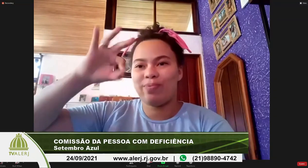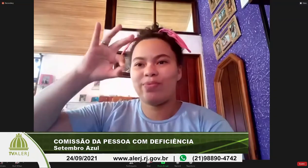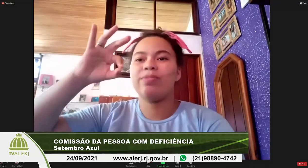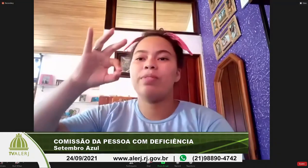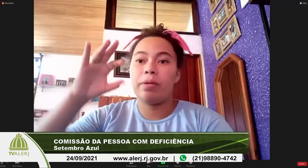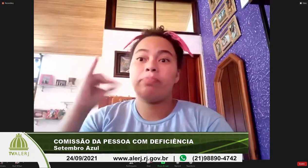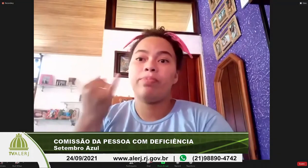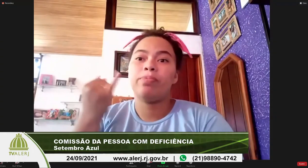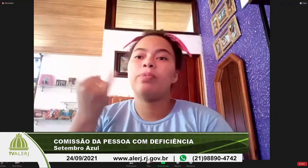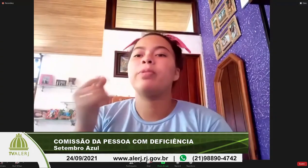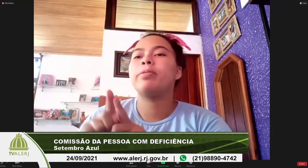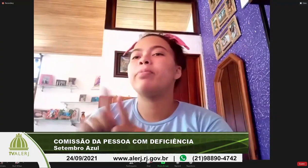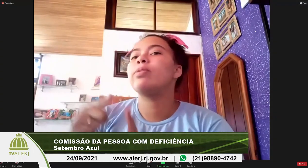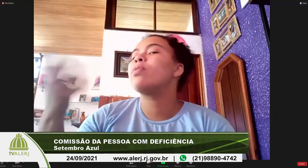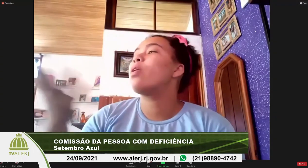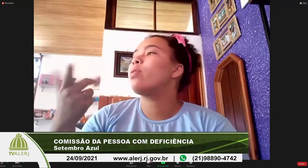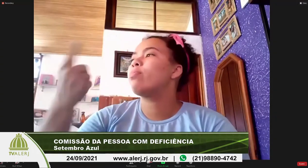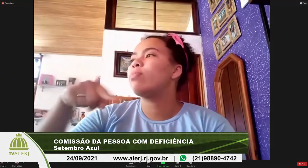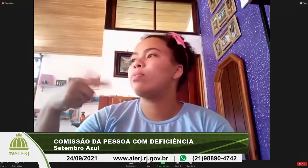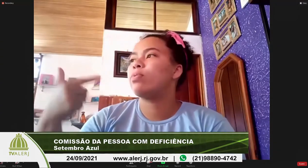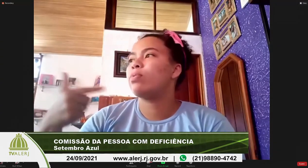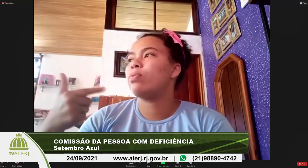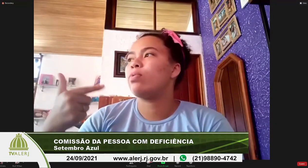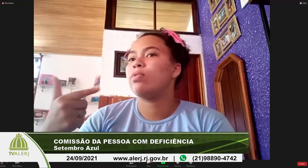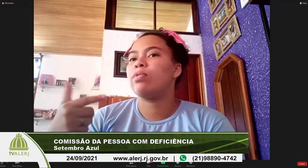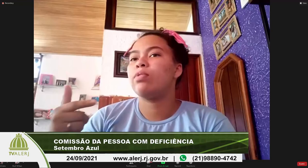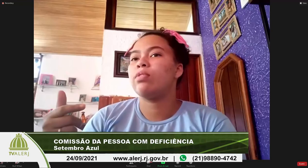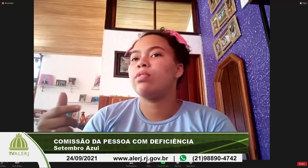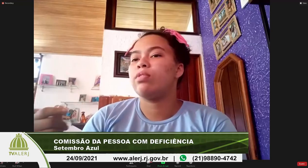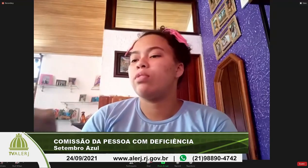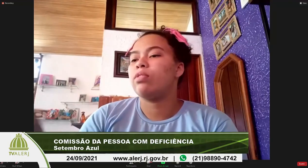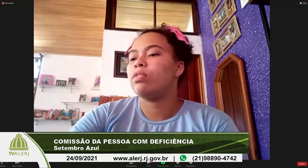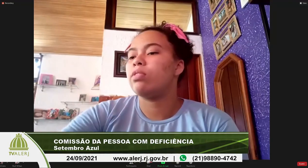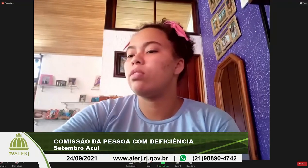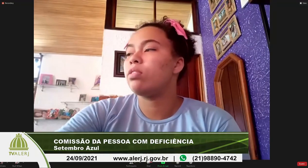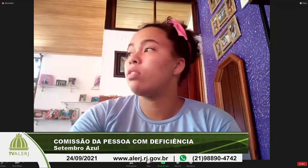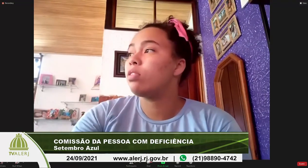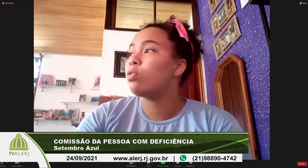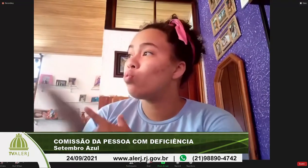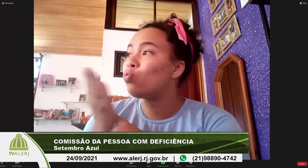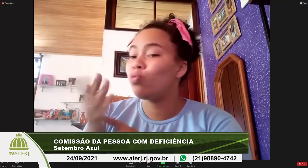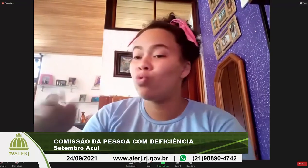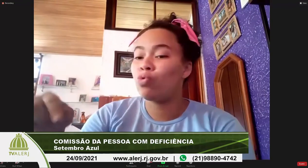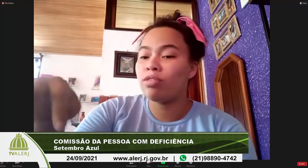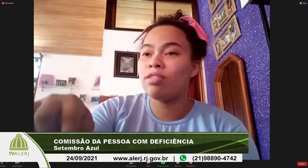essa lei vamos passar para o segundo